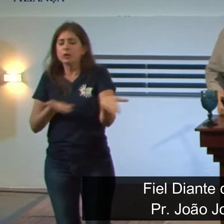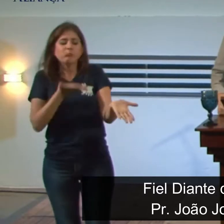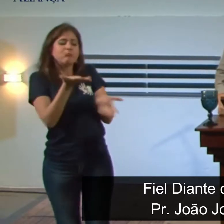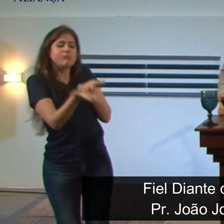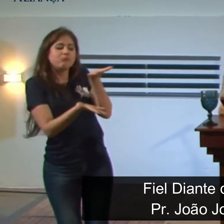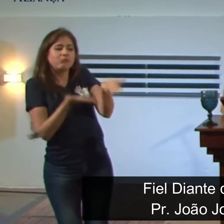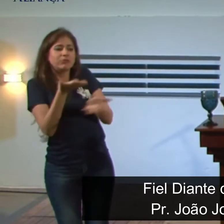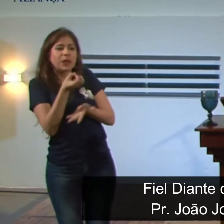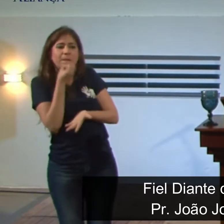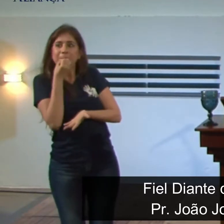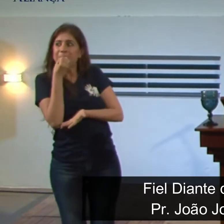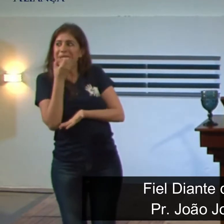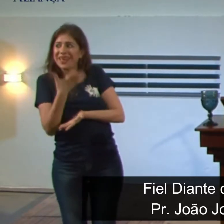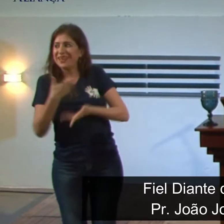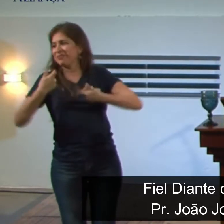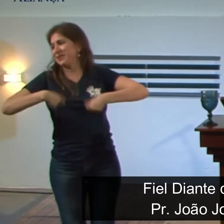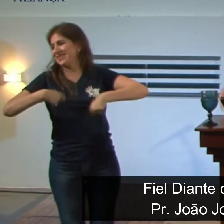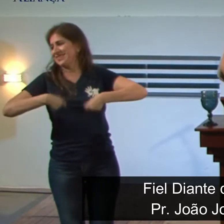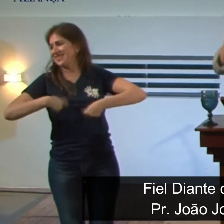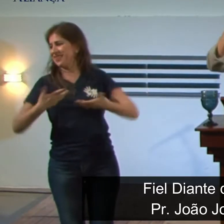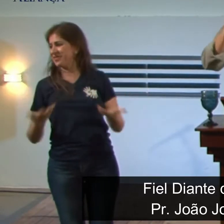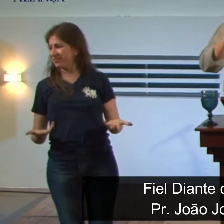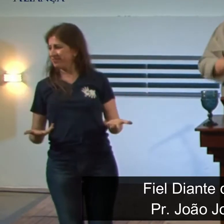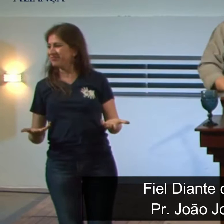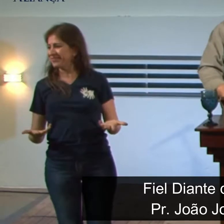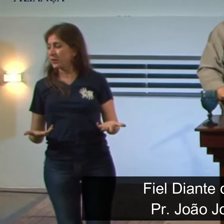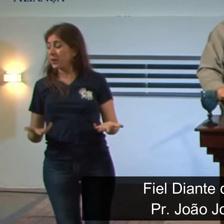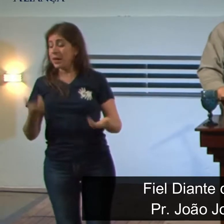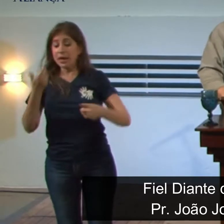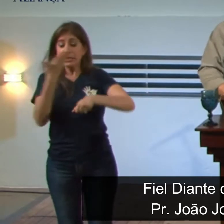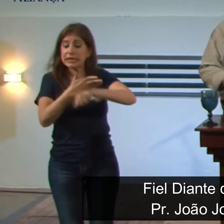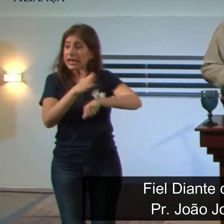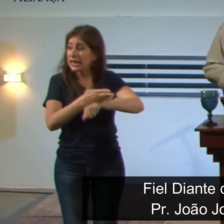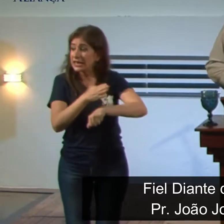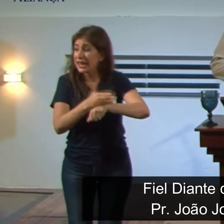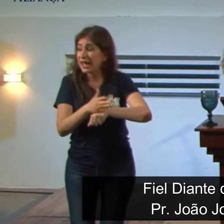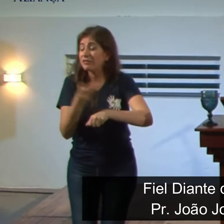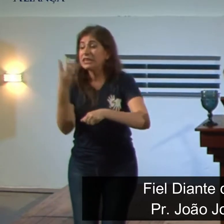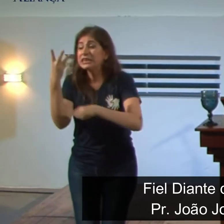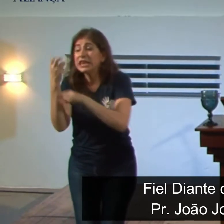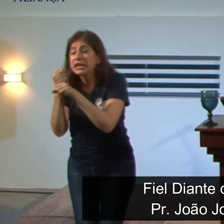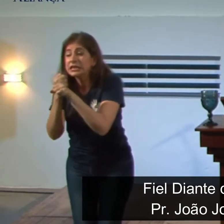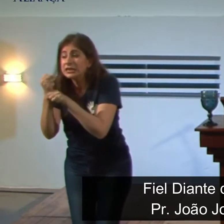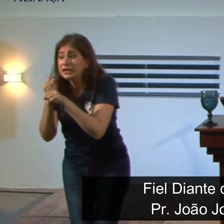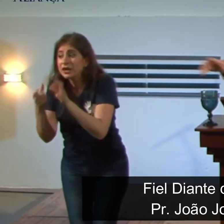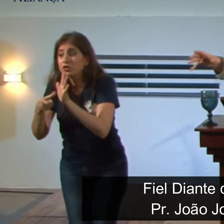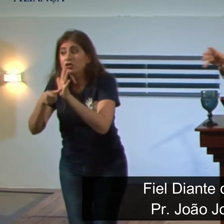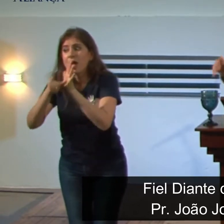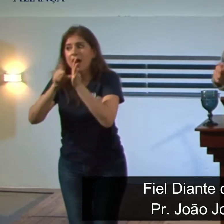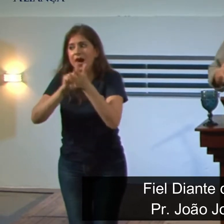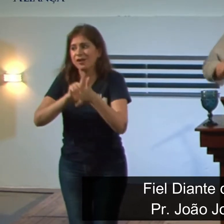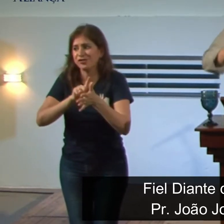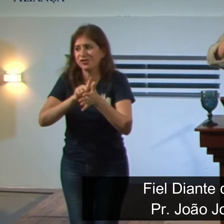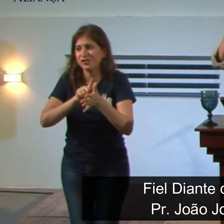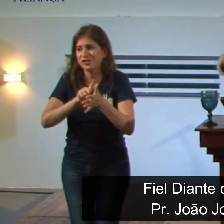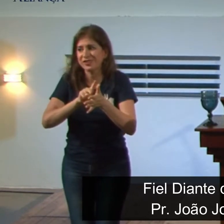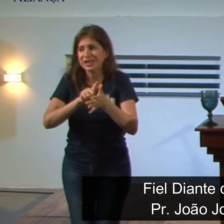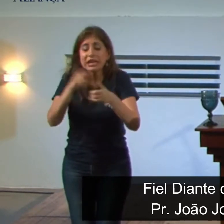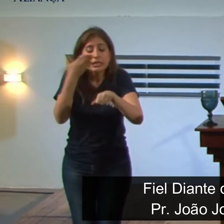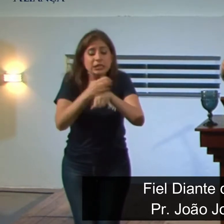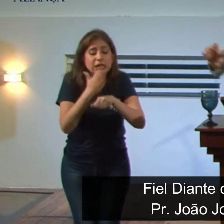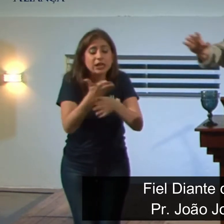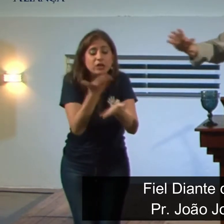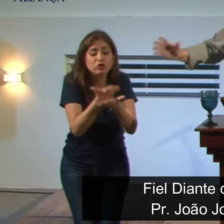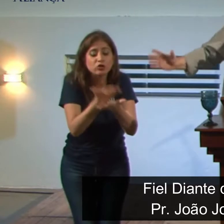estar na corte do rei. Eles deveriam ser treinados por um período de três anos antes de servir o rei. Ou seja, não era chegando nem se